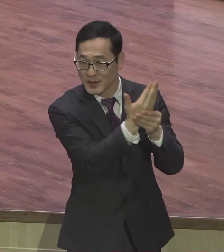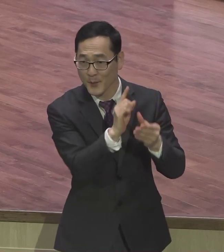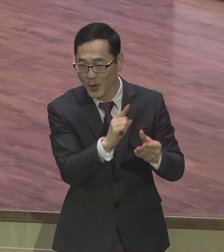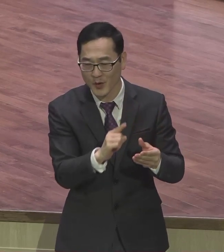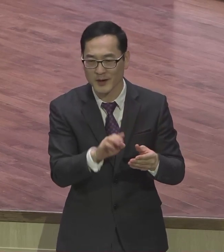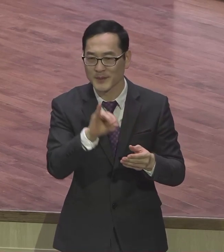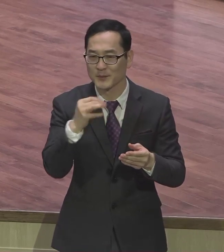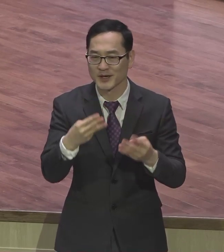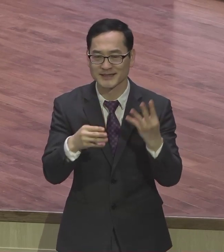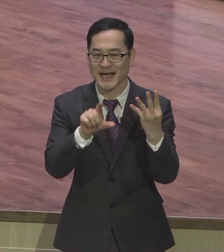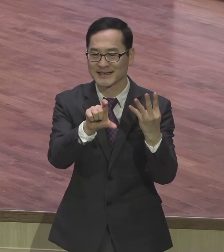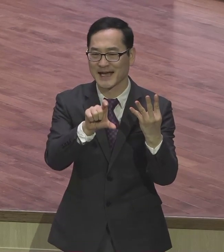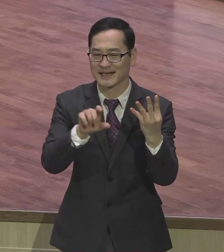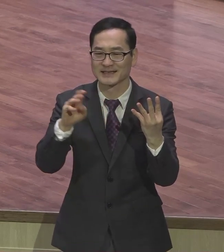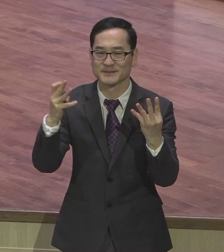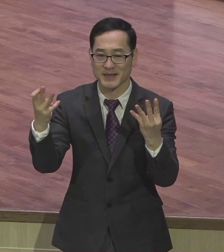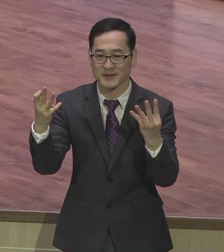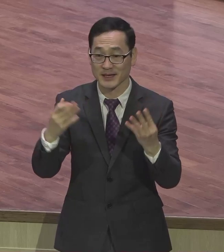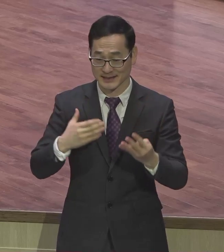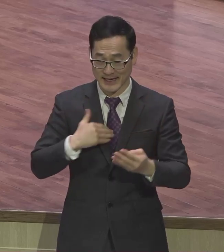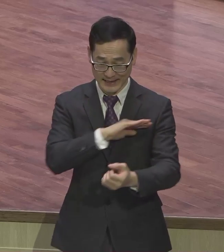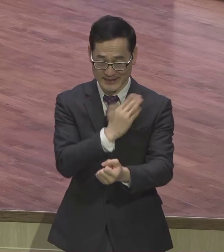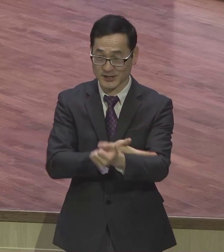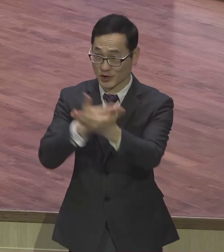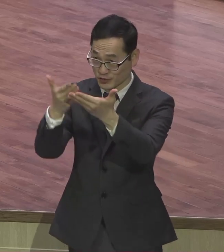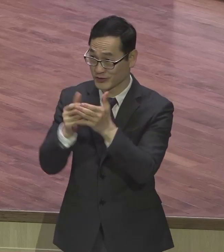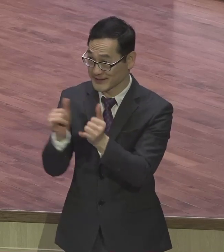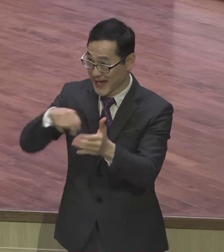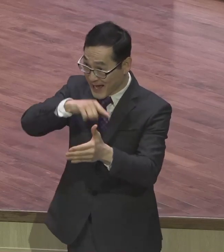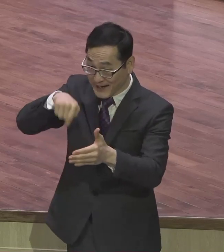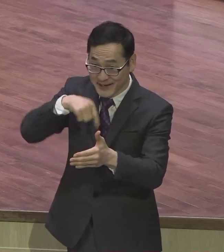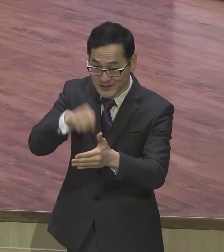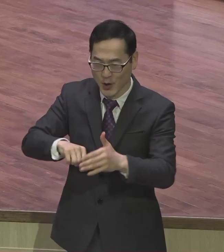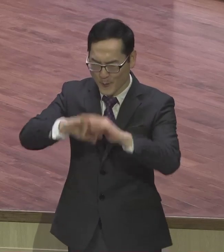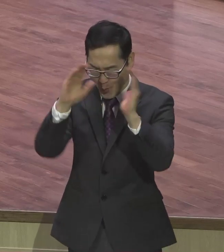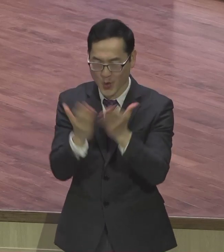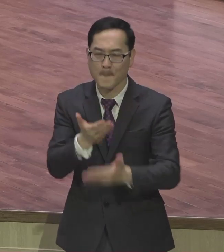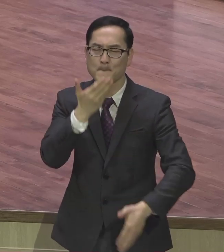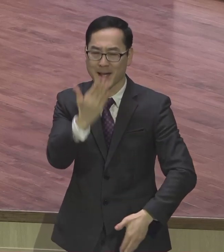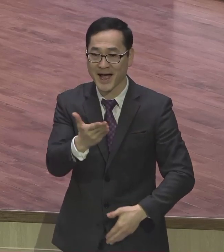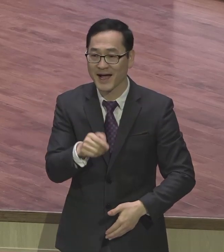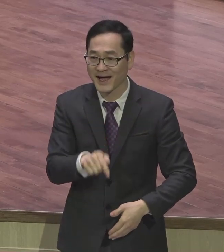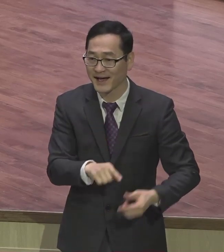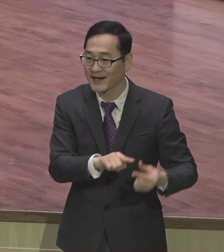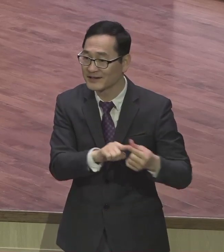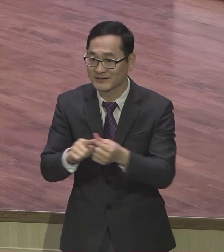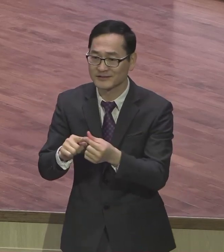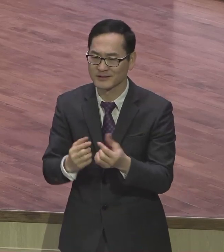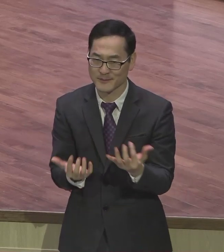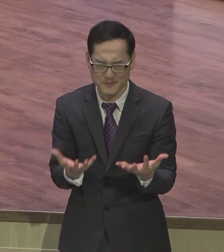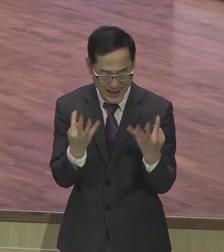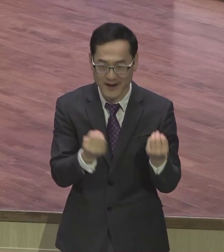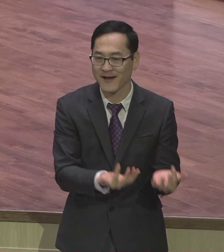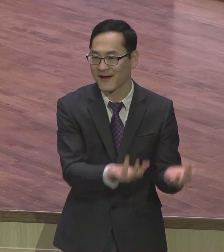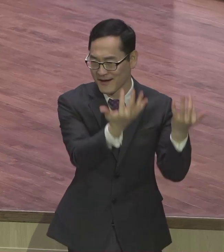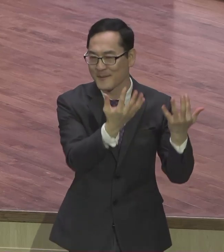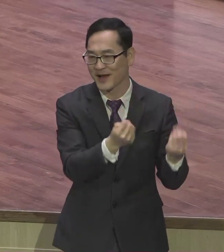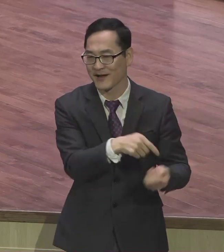능력 주신 자 안에서 내가 모든 것을 할 수 있느니라 내게 능력 주신 자 안에서